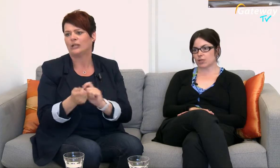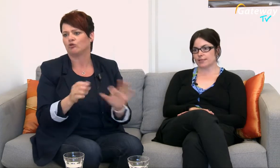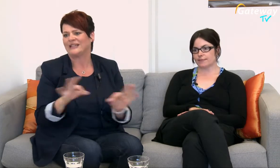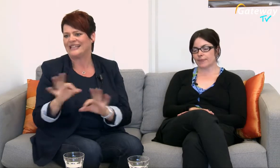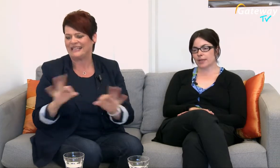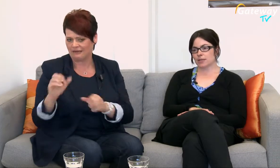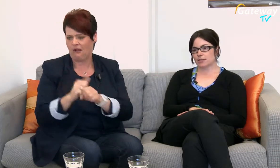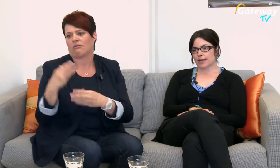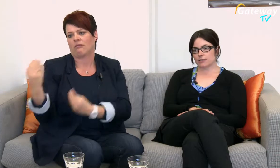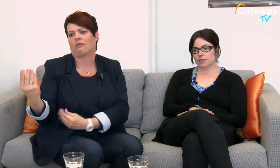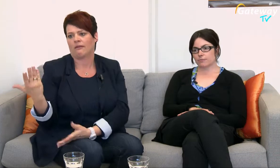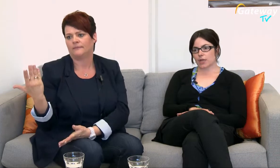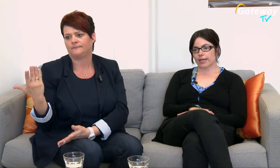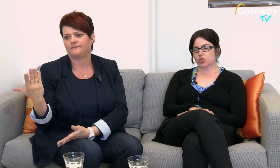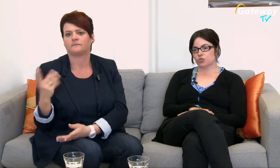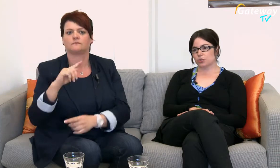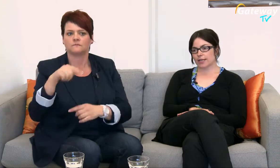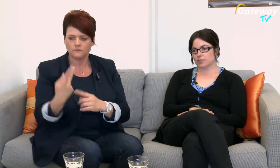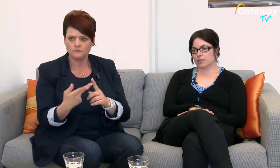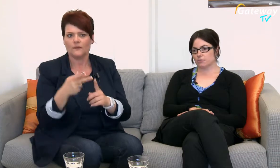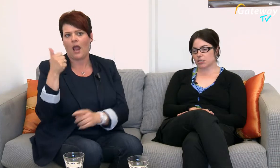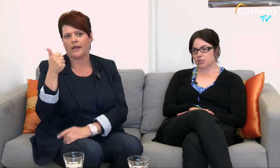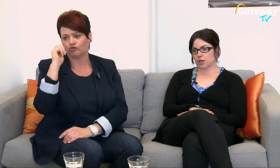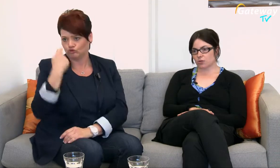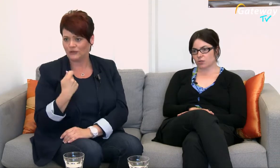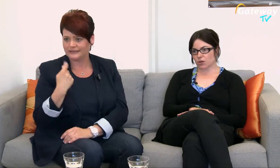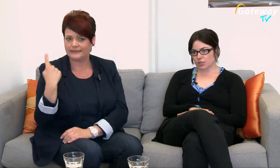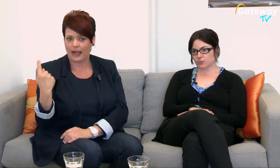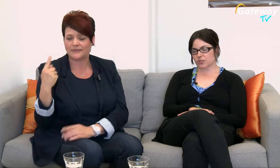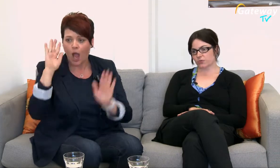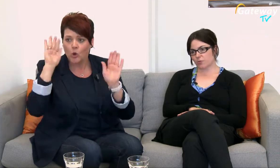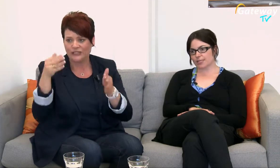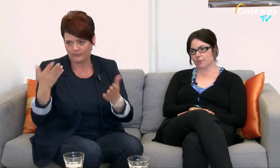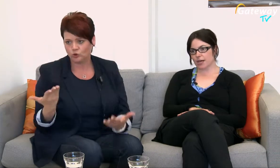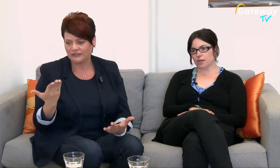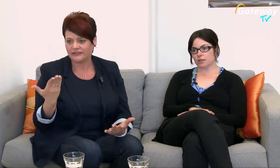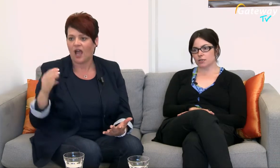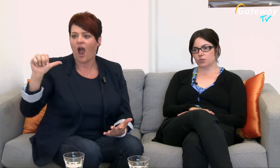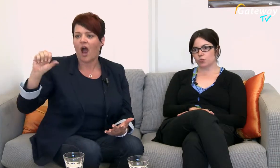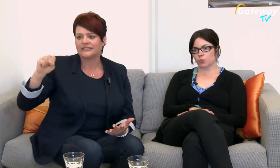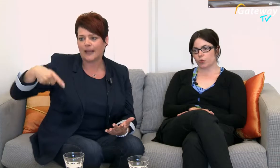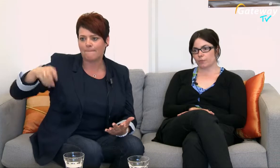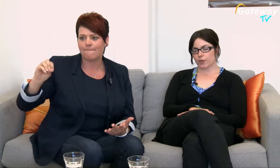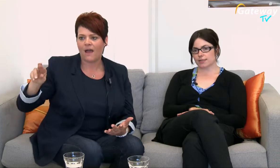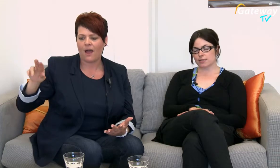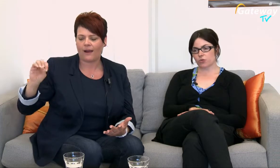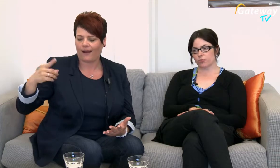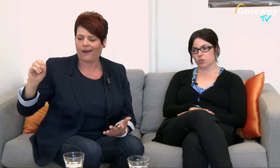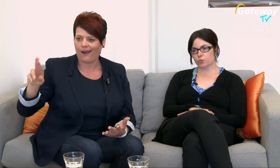lassen Dann ein Student mit Autismus, also vom Asperger-Typ Hat sich auch für Würzburg